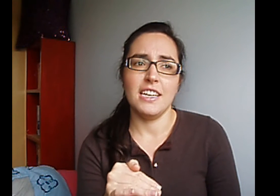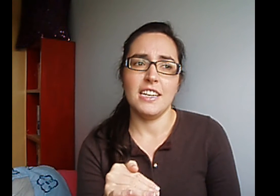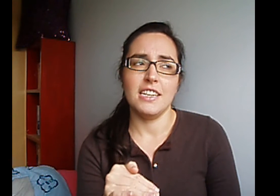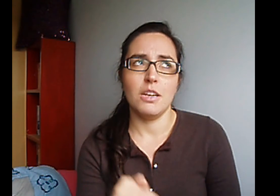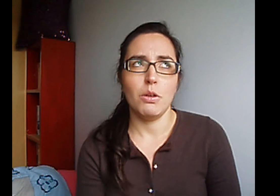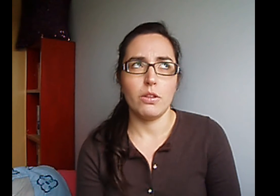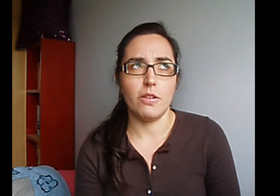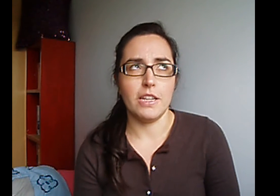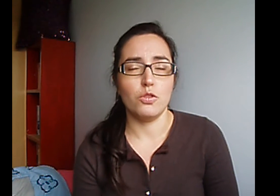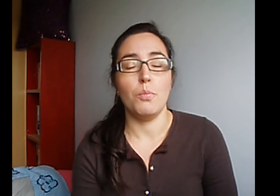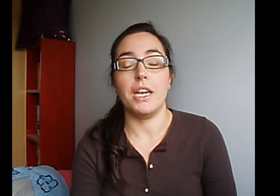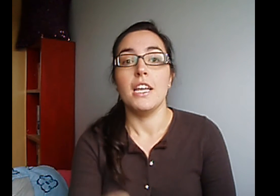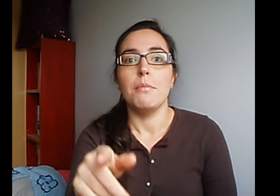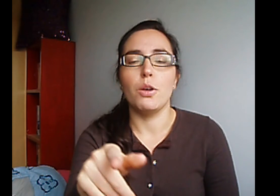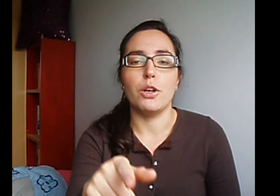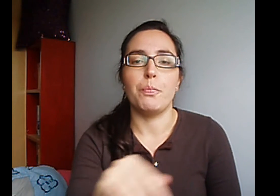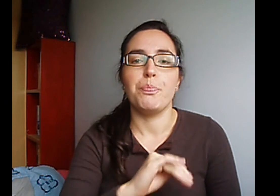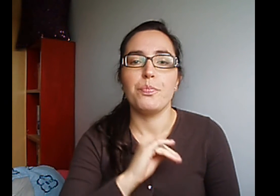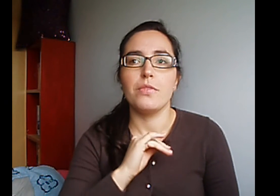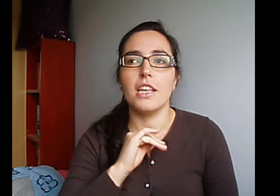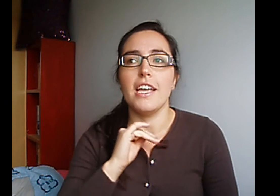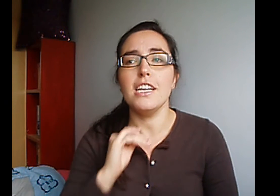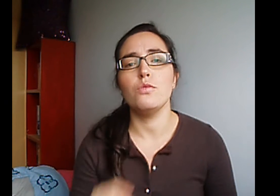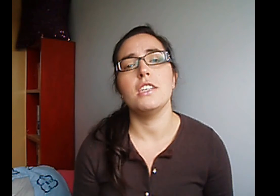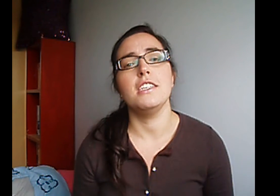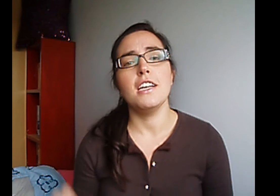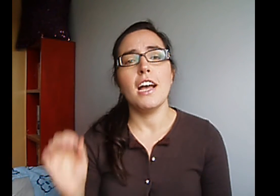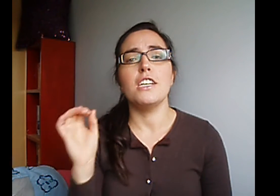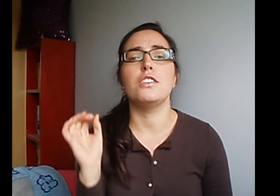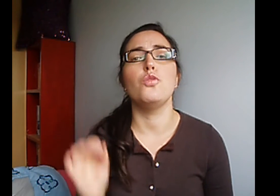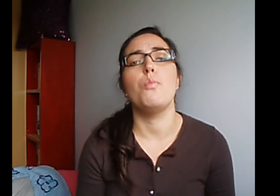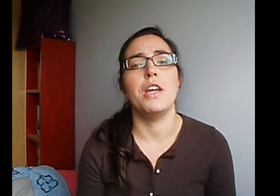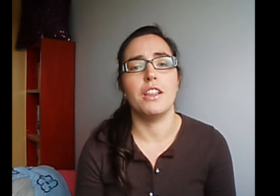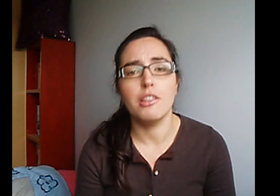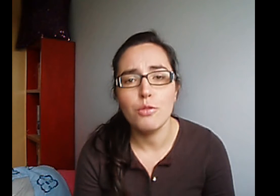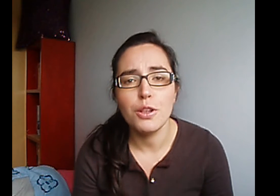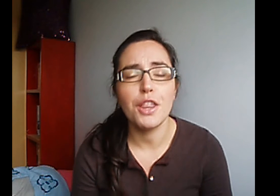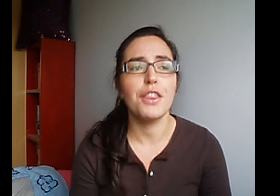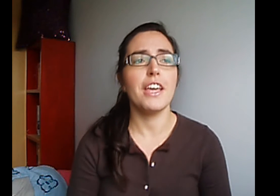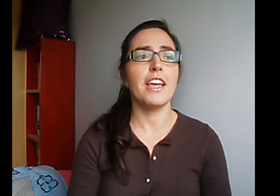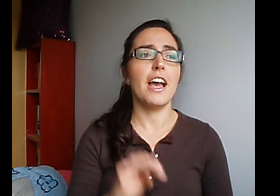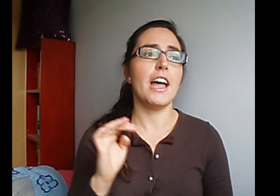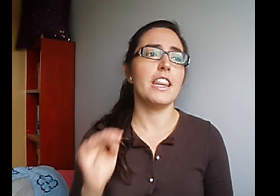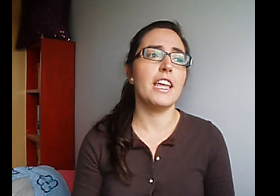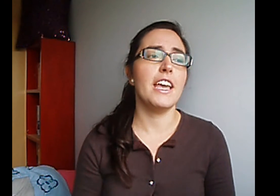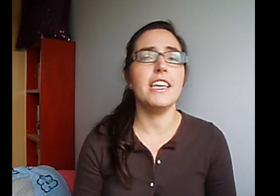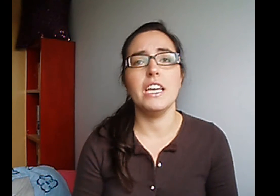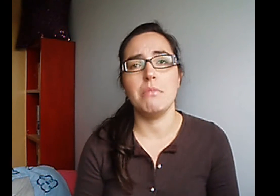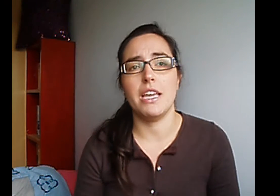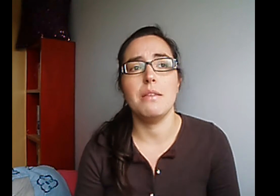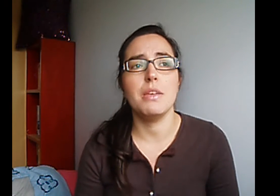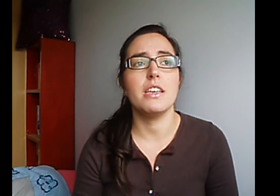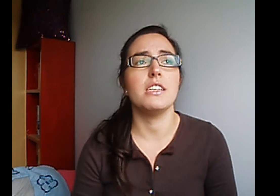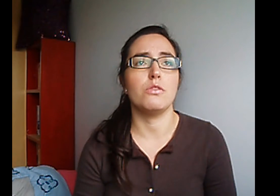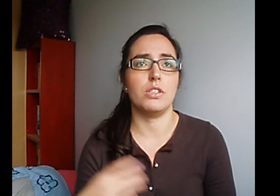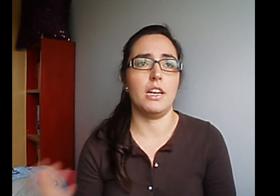No me he acordado ahora de su nombre Pero bueno, es una chica súper dulce Hace IMMs, o sea,